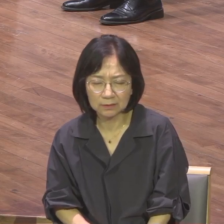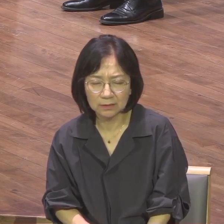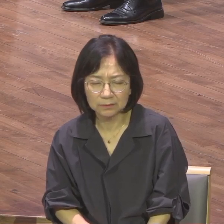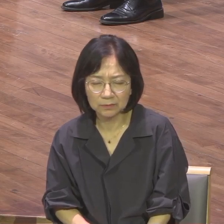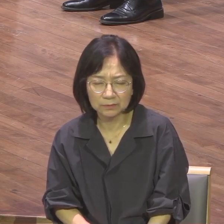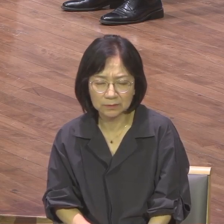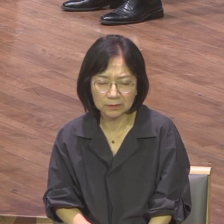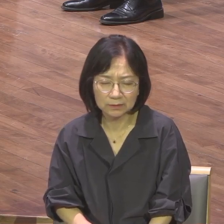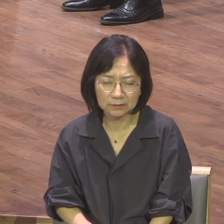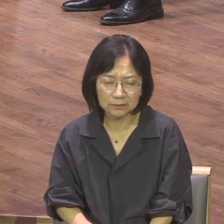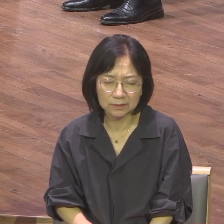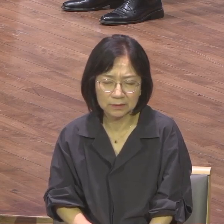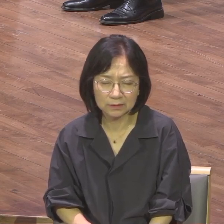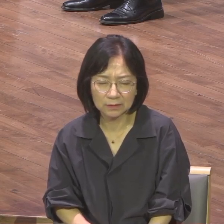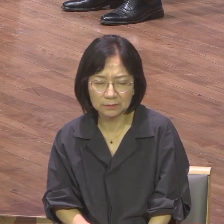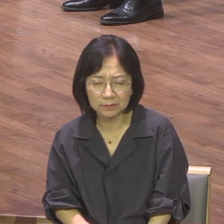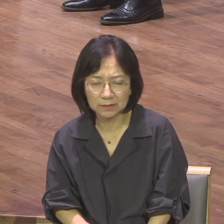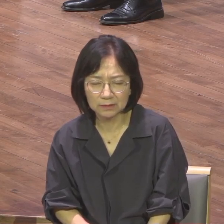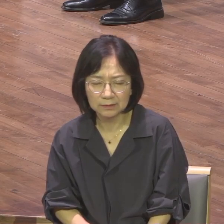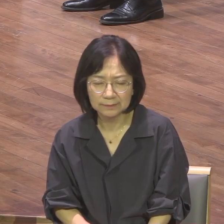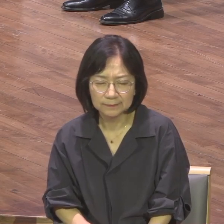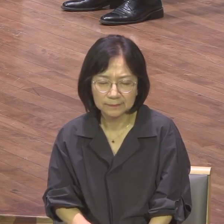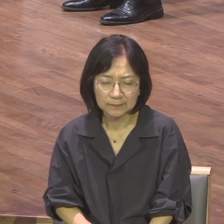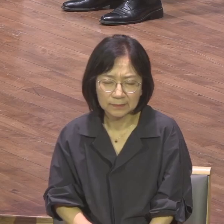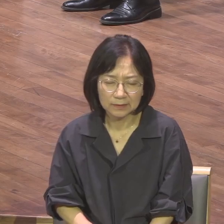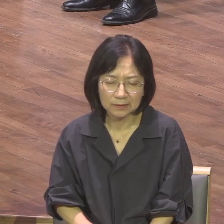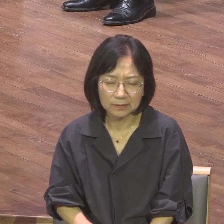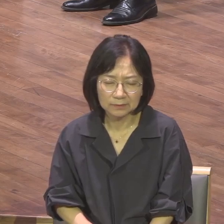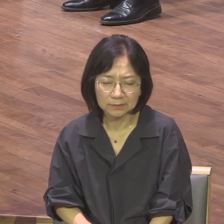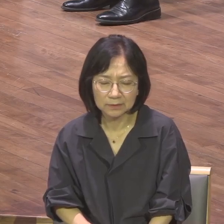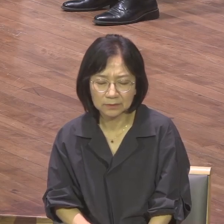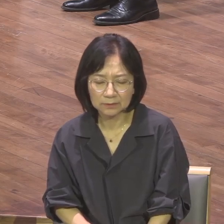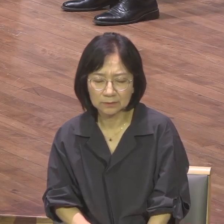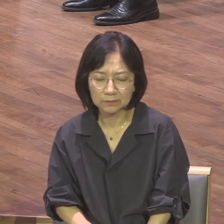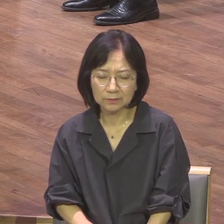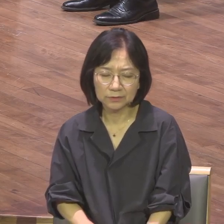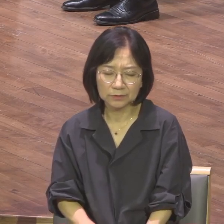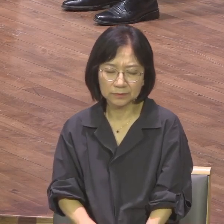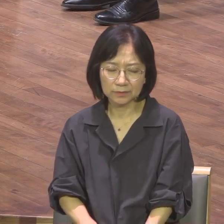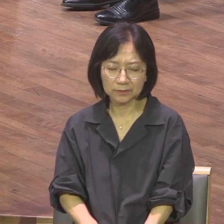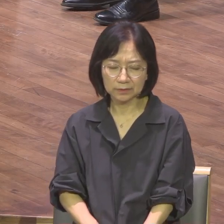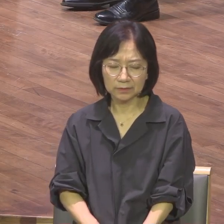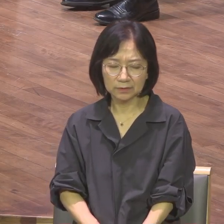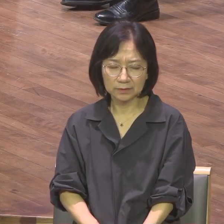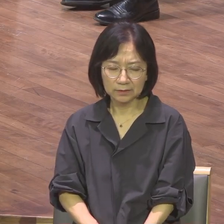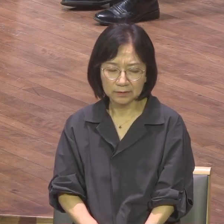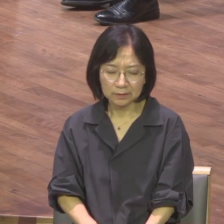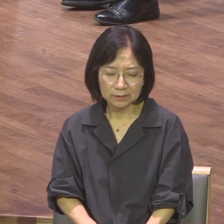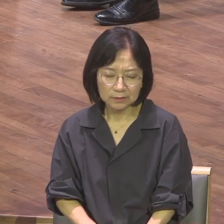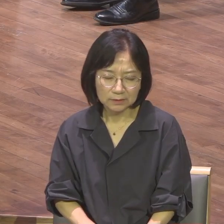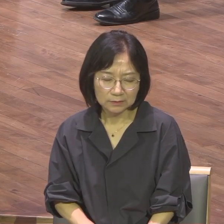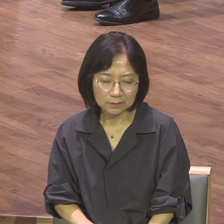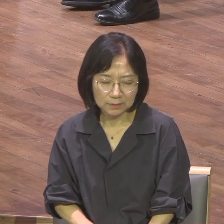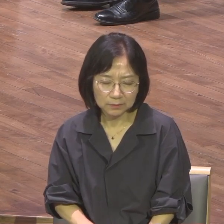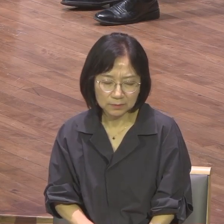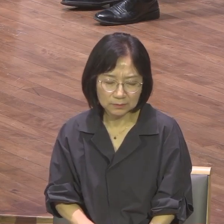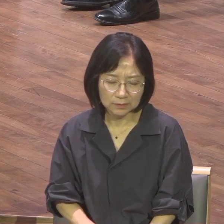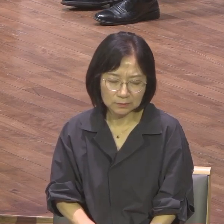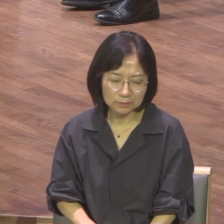상대체인으로 살았을 하나님 역사 신경을 공동하여 주시옵소서 강대와 유정과 유정과 복개포장 이 영적